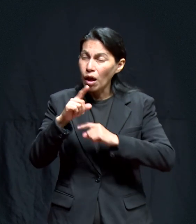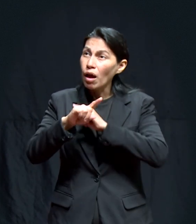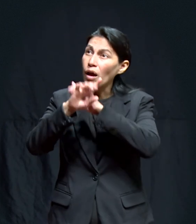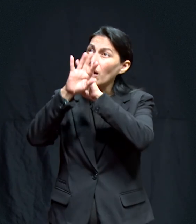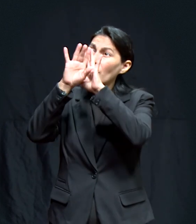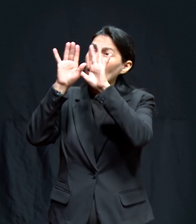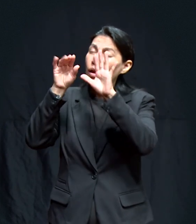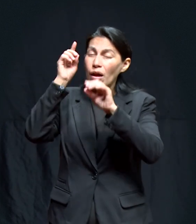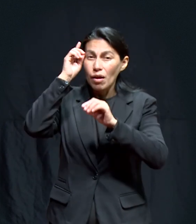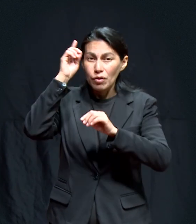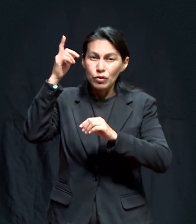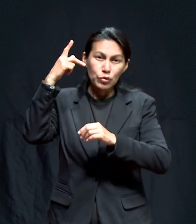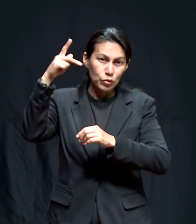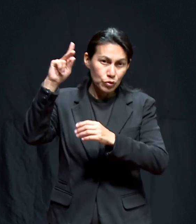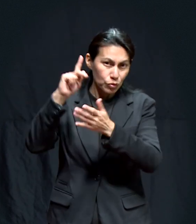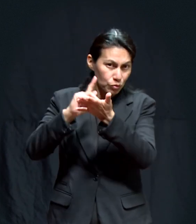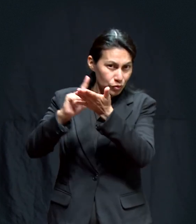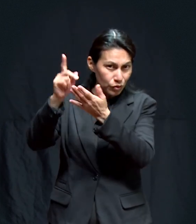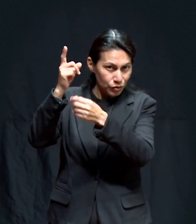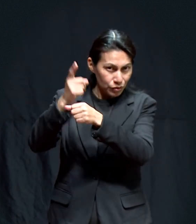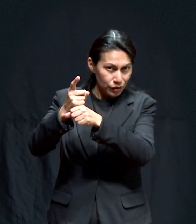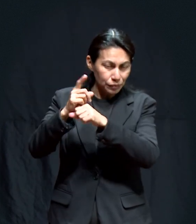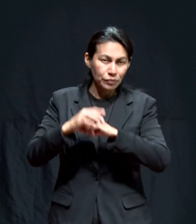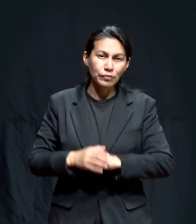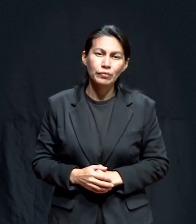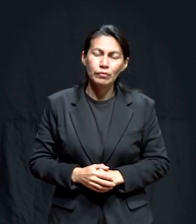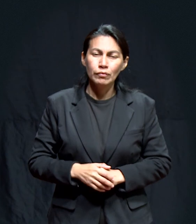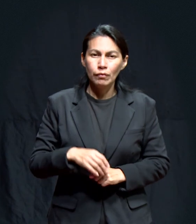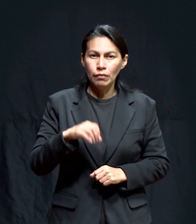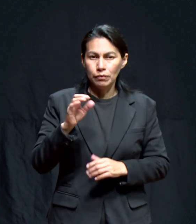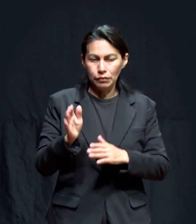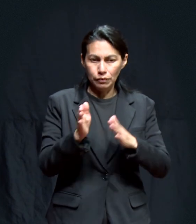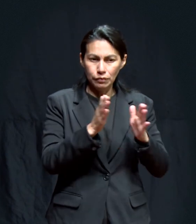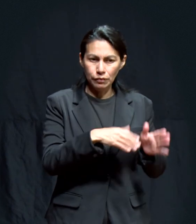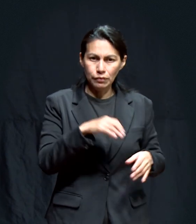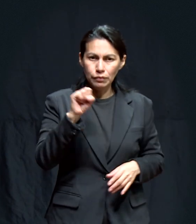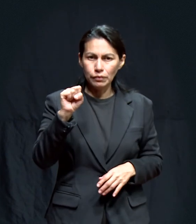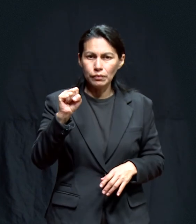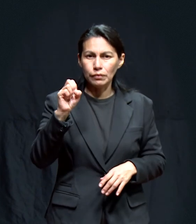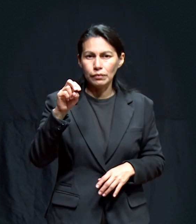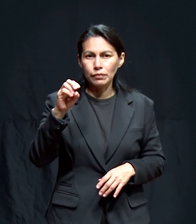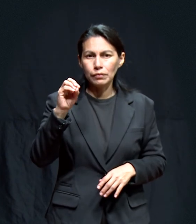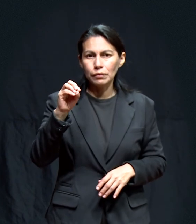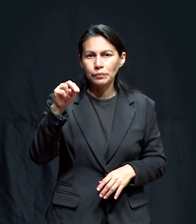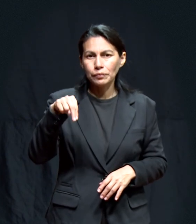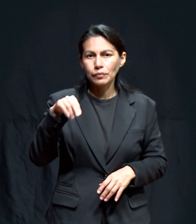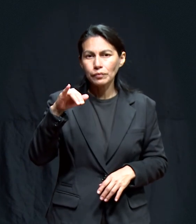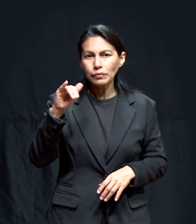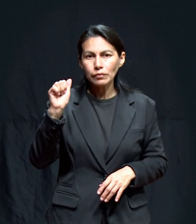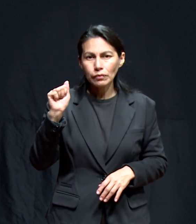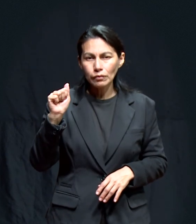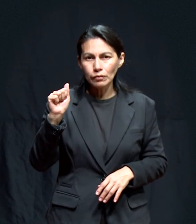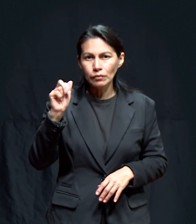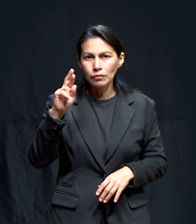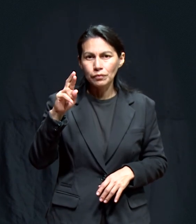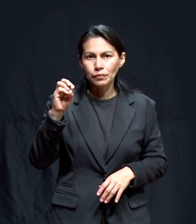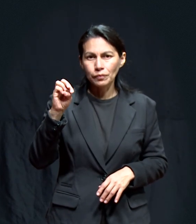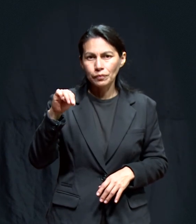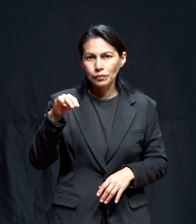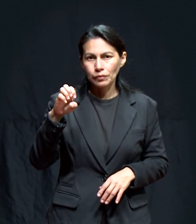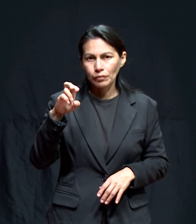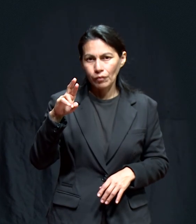puedas Glorificar a Dios Conforme a su voluntad Sonia Romero Quiero dar muchas gracias A Dios Porque es